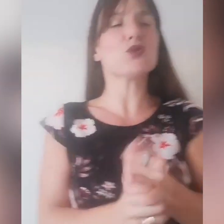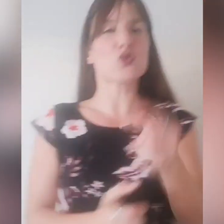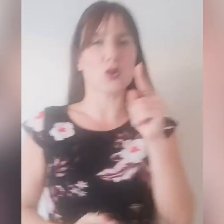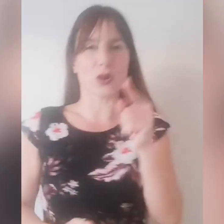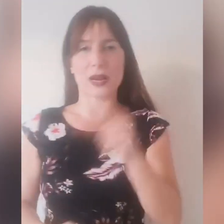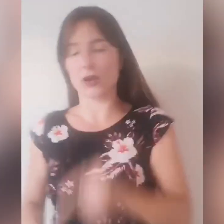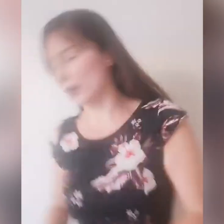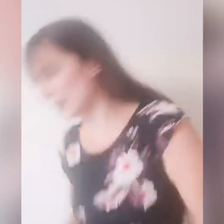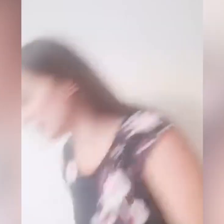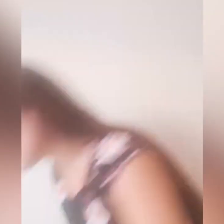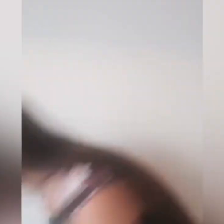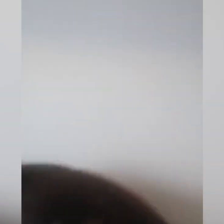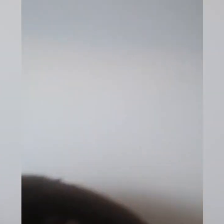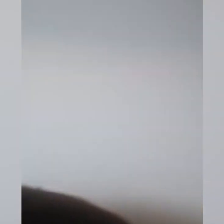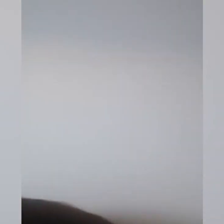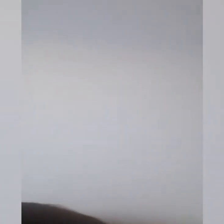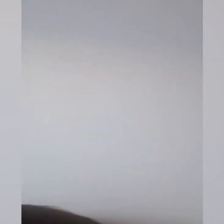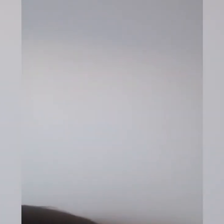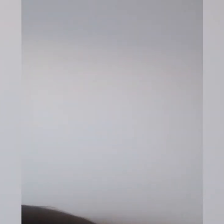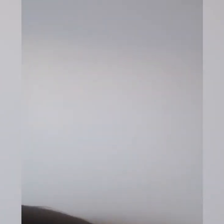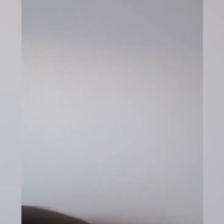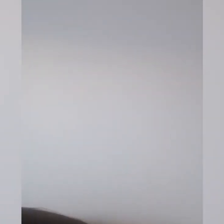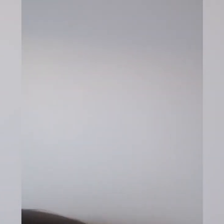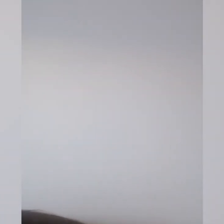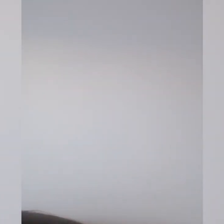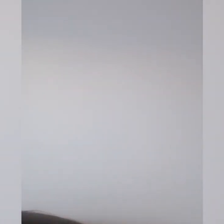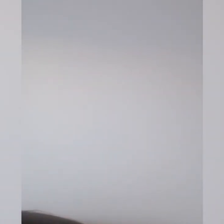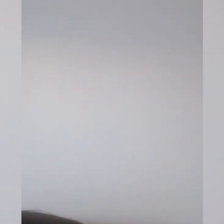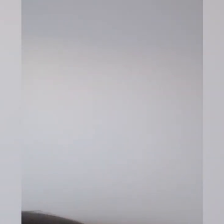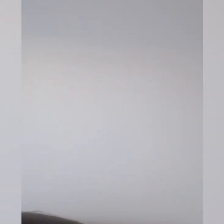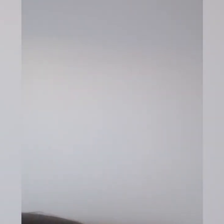su ancora la gioia del Signore, ragazzi, profeticamente.